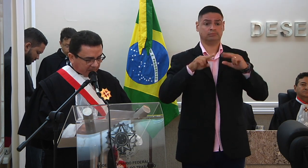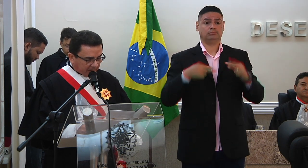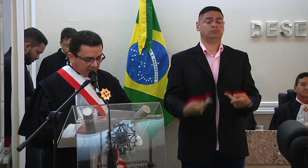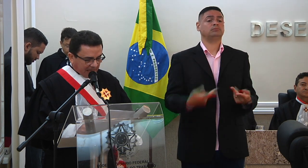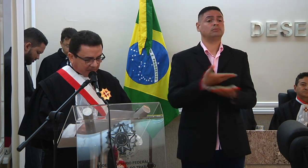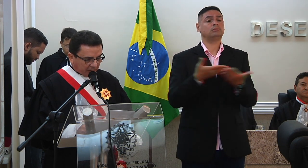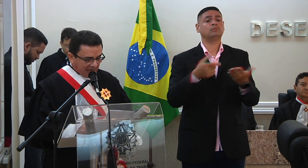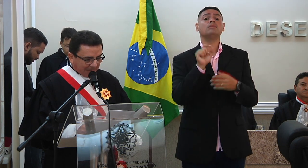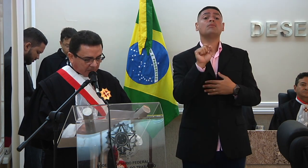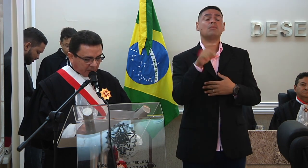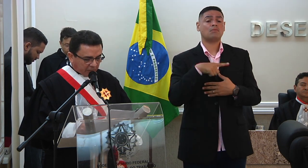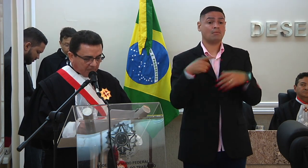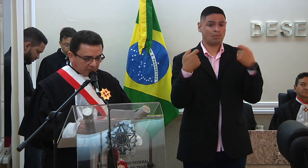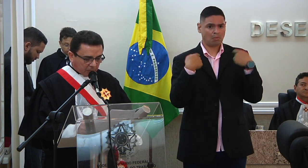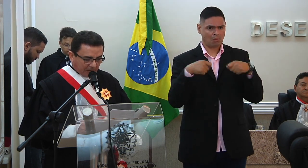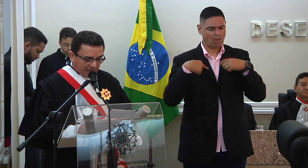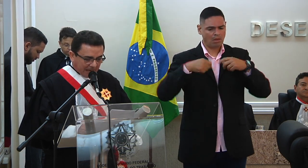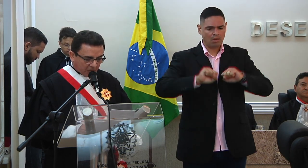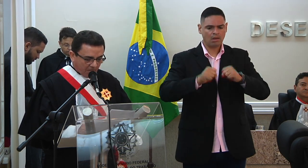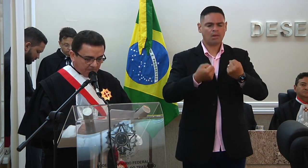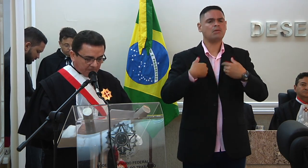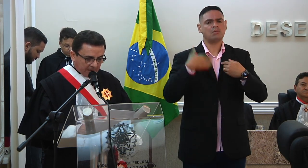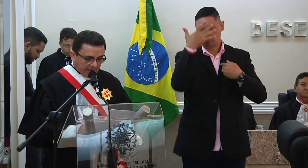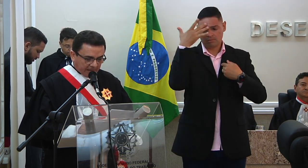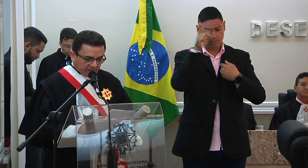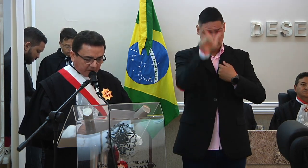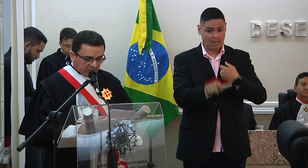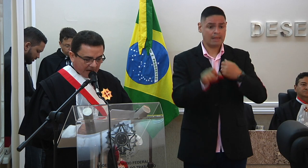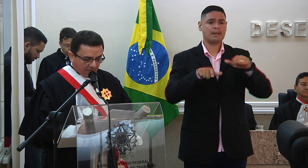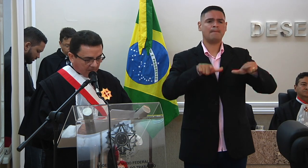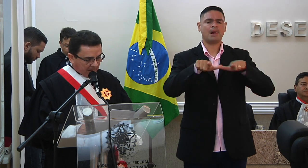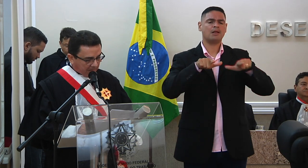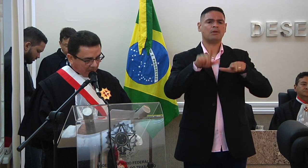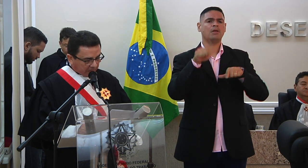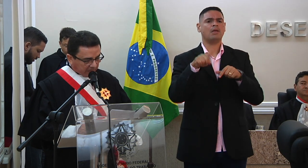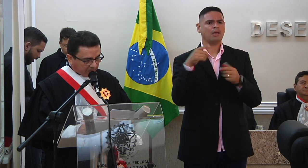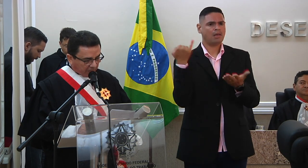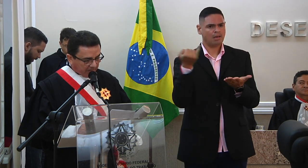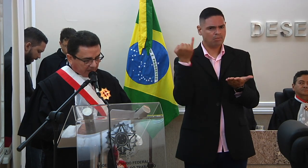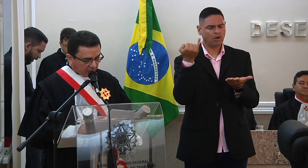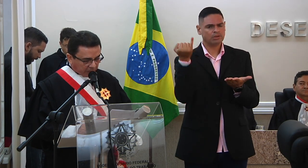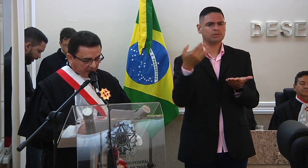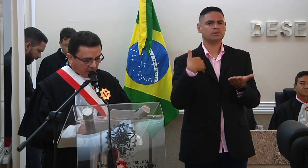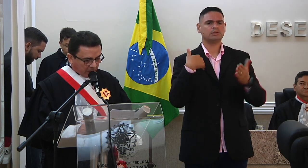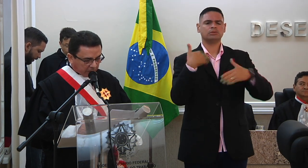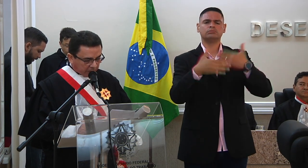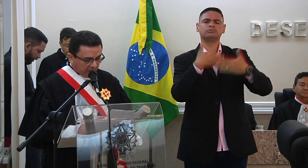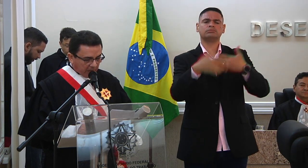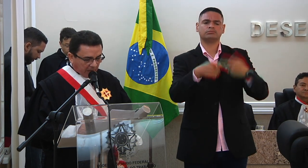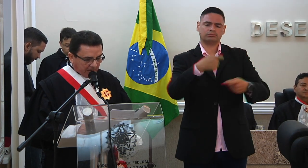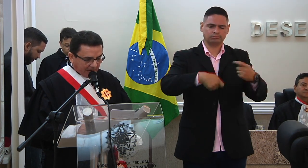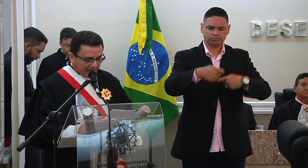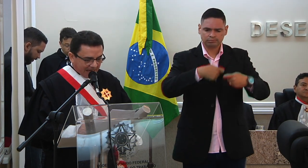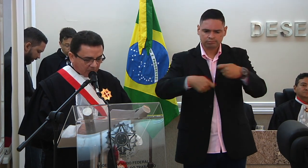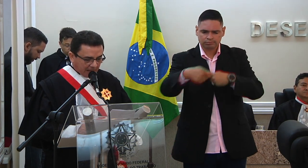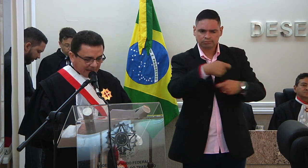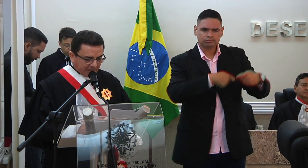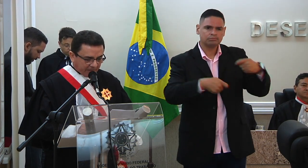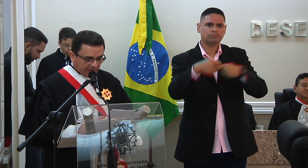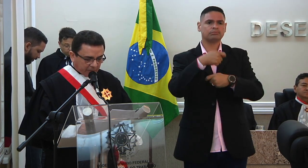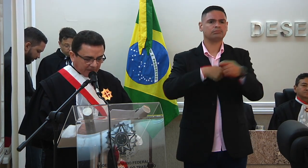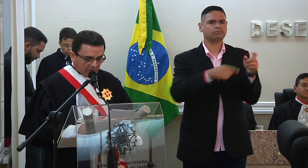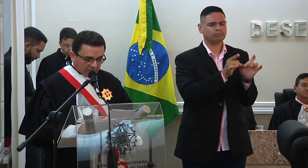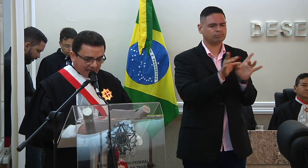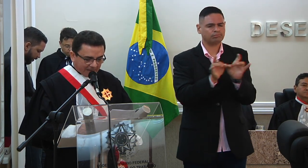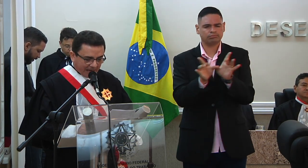a uma necessidade de amadurecimento do trabalhador essencial para o desenvolvimento dos negócios em mercado